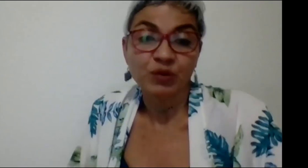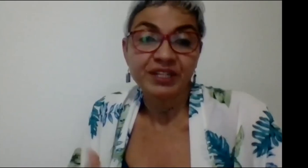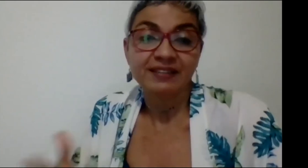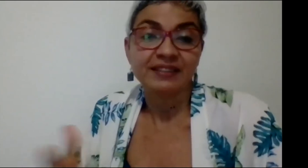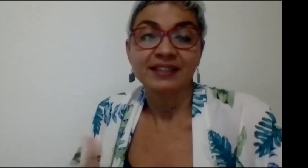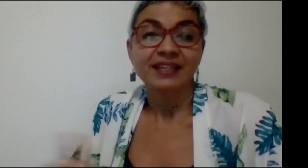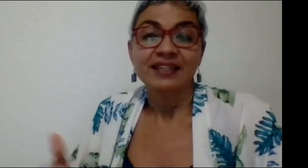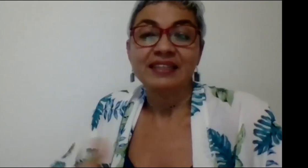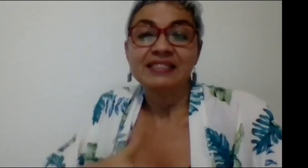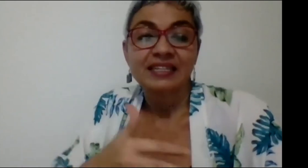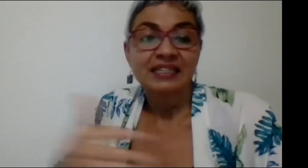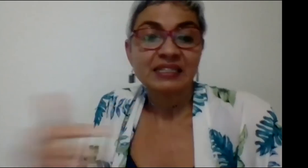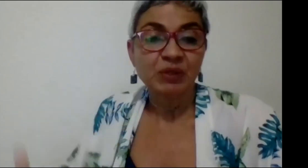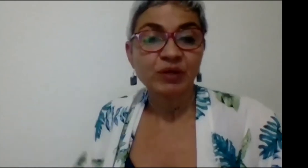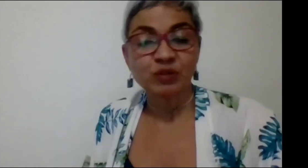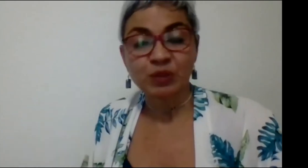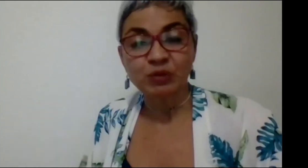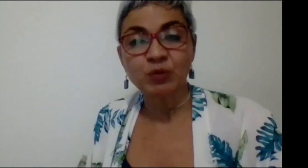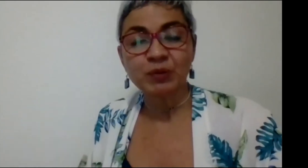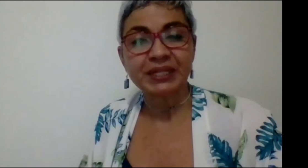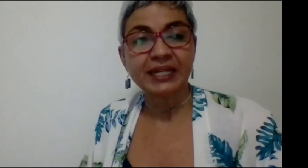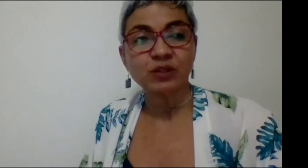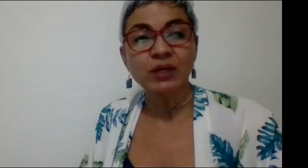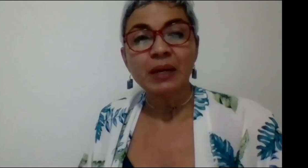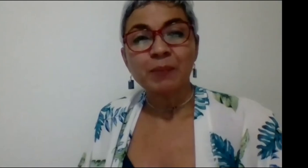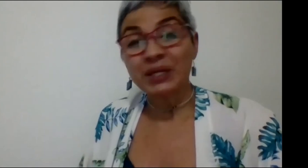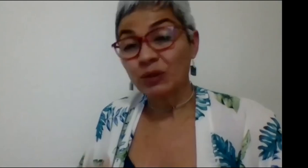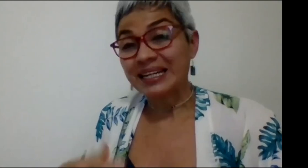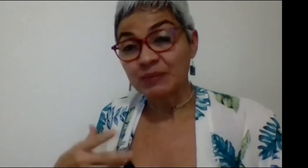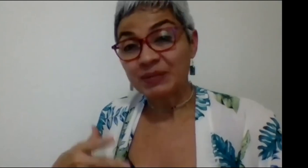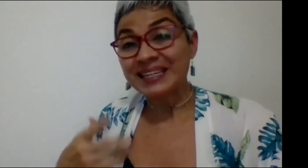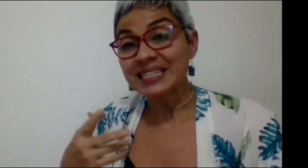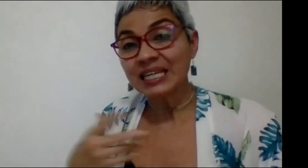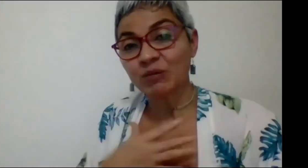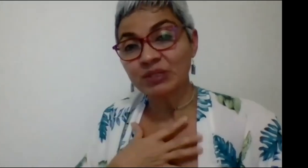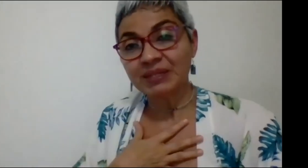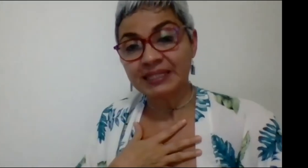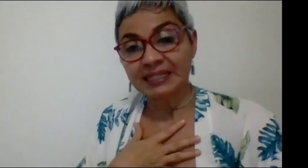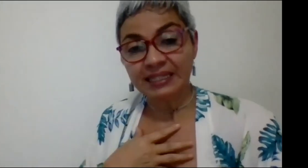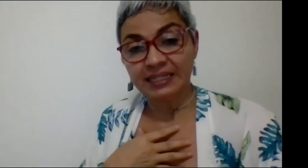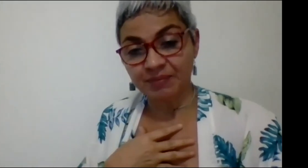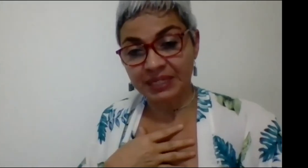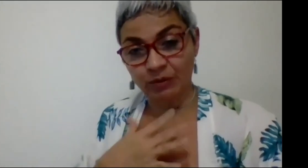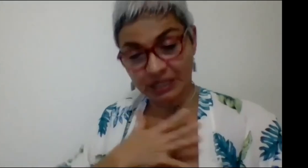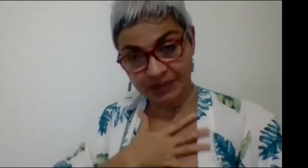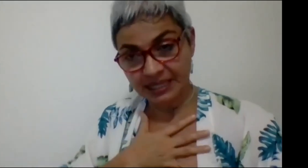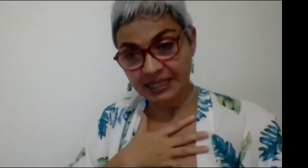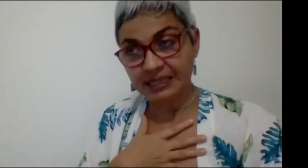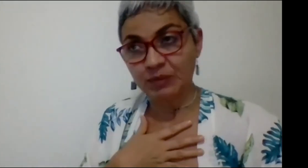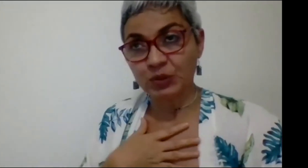podría decir ni siquiera en este momento que nos podemos comprometer a ello, pero la experiencia que vamos a empezar a tener, particularmente desde el